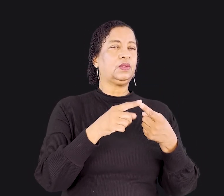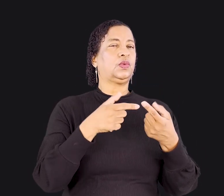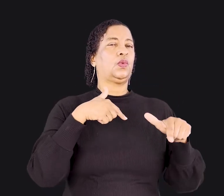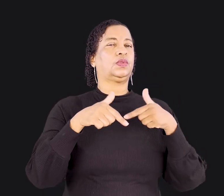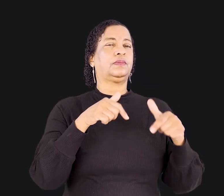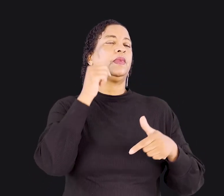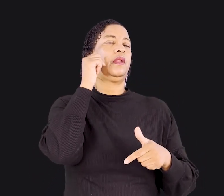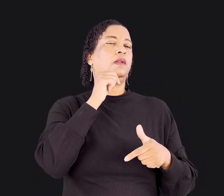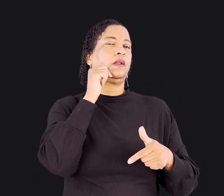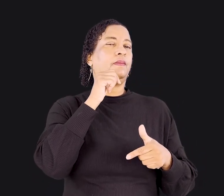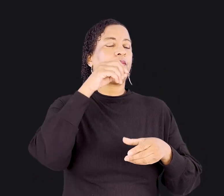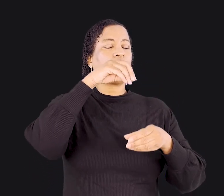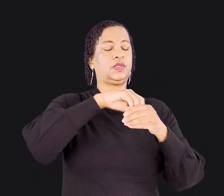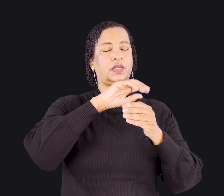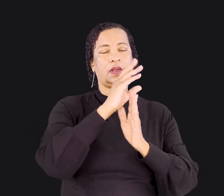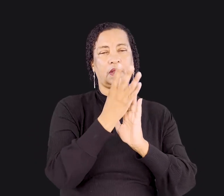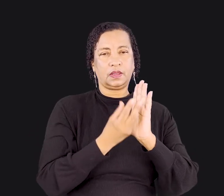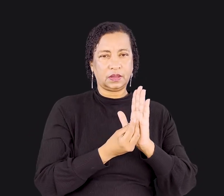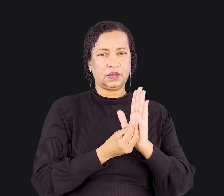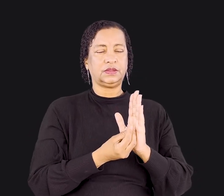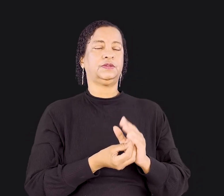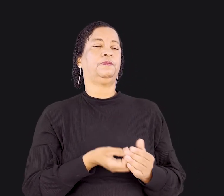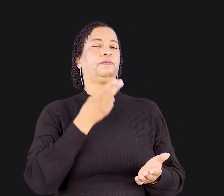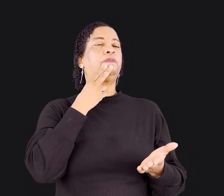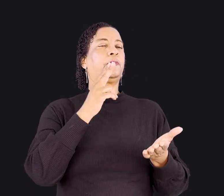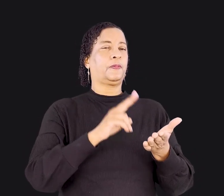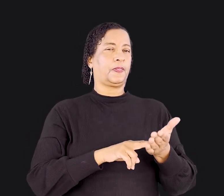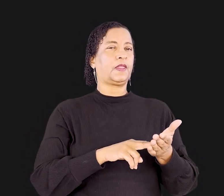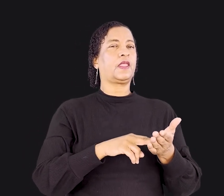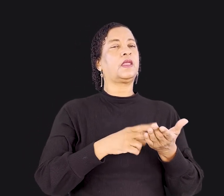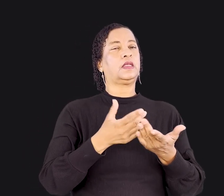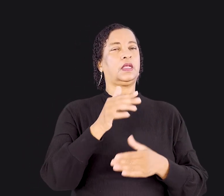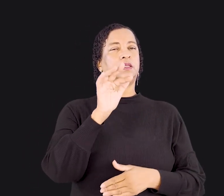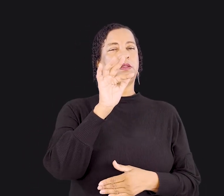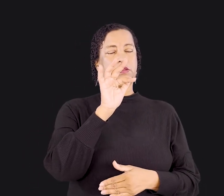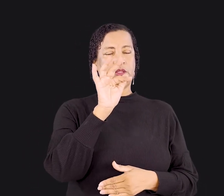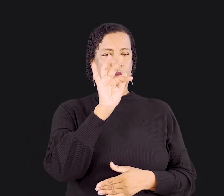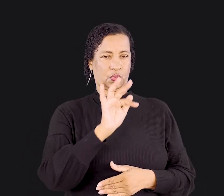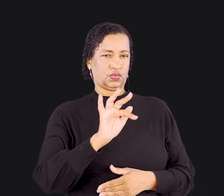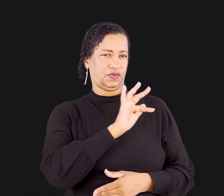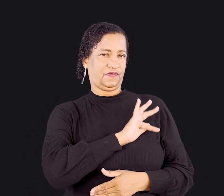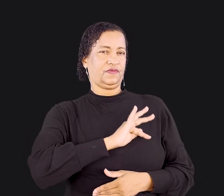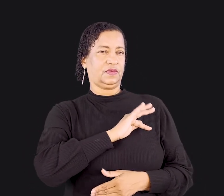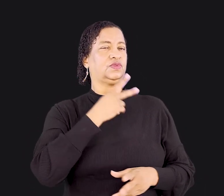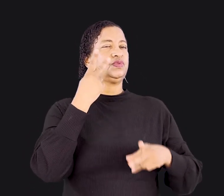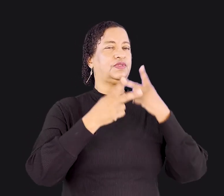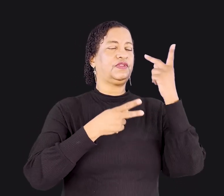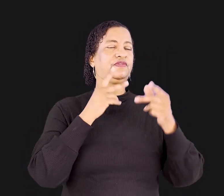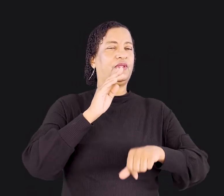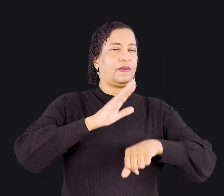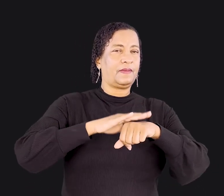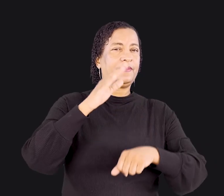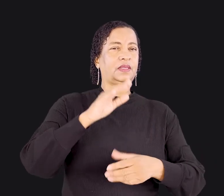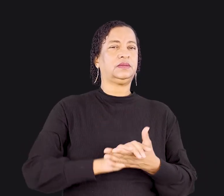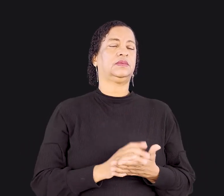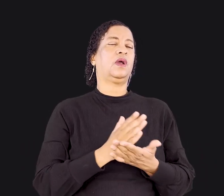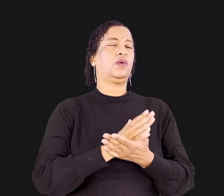Na sua carta aos Efésios Paulo fala um pouco mais sobre isto. Algumas pessoas acham que Paulo colocou a mulher num